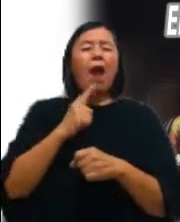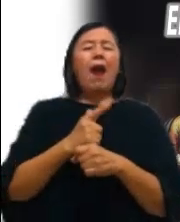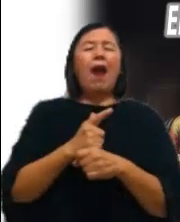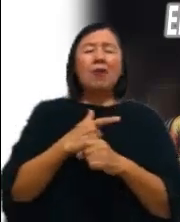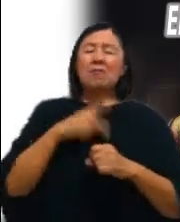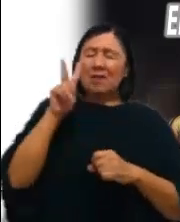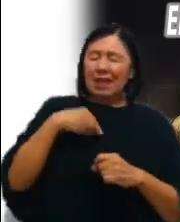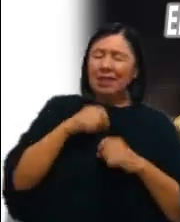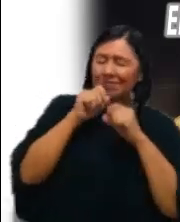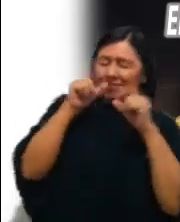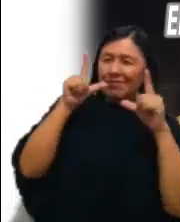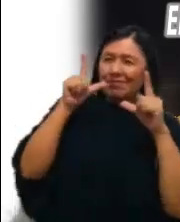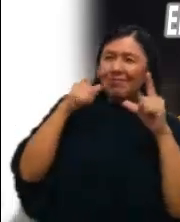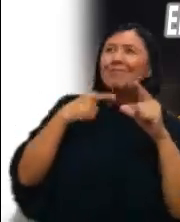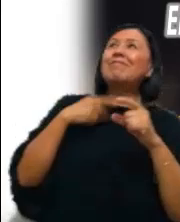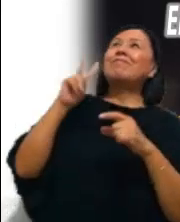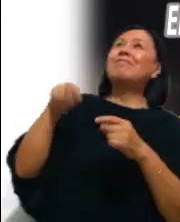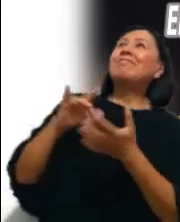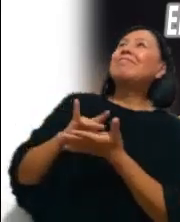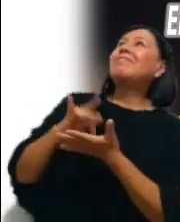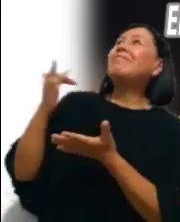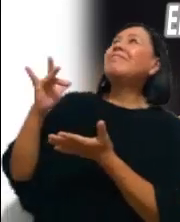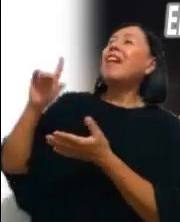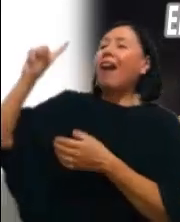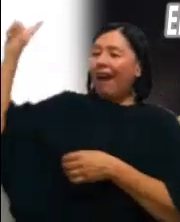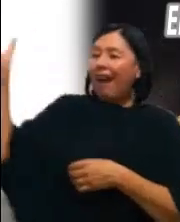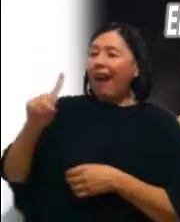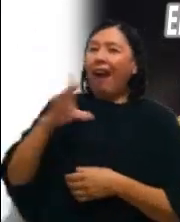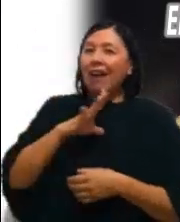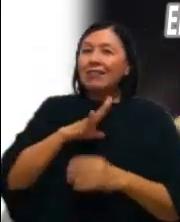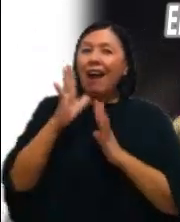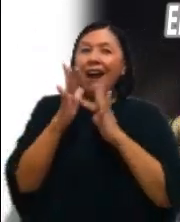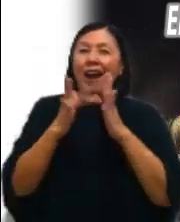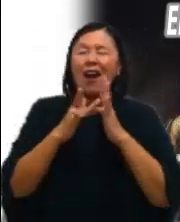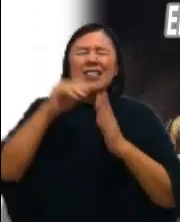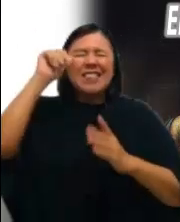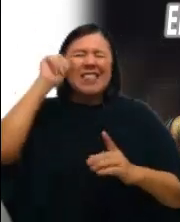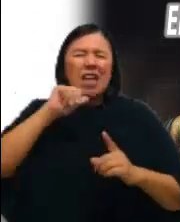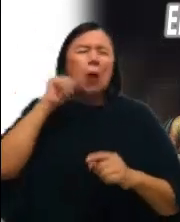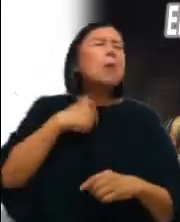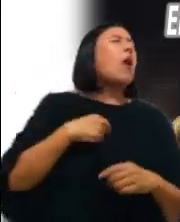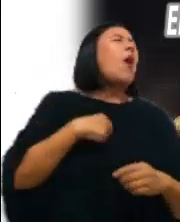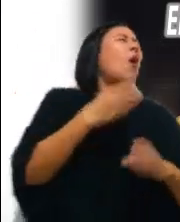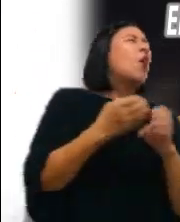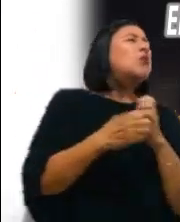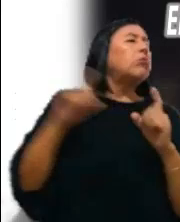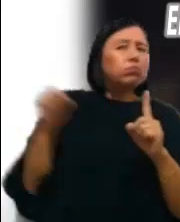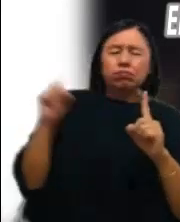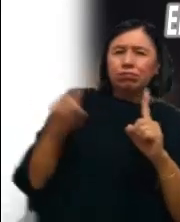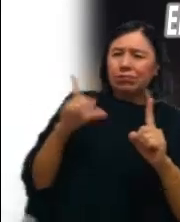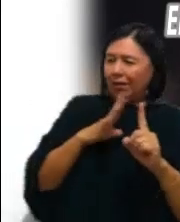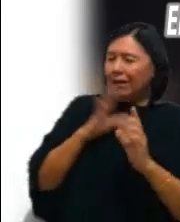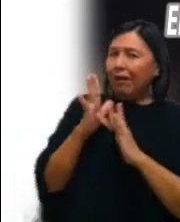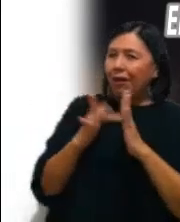agradecimiento La presencia de Jesús siempre e incondicionalmente Hay momentos